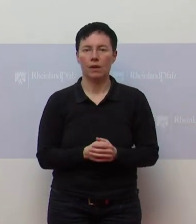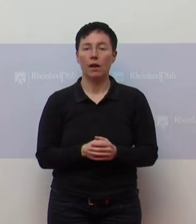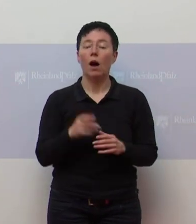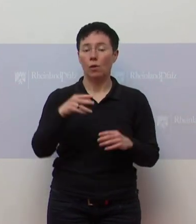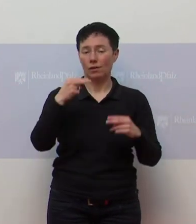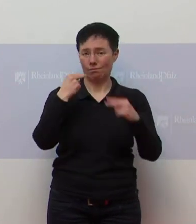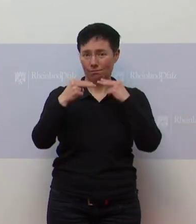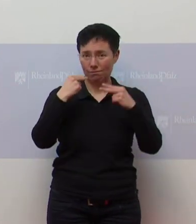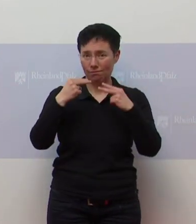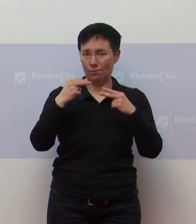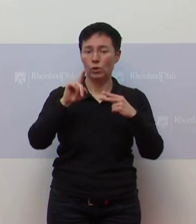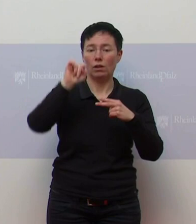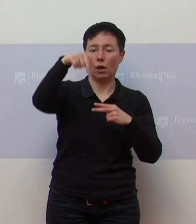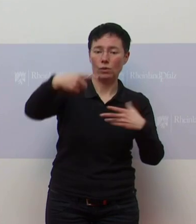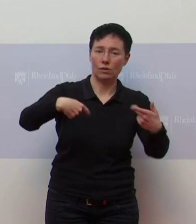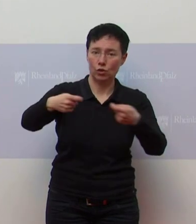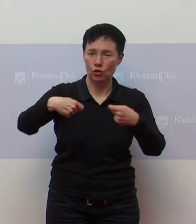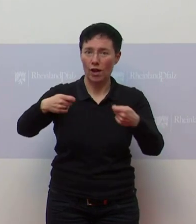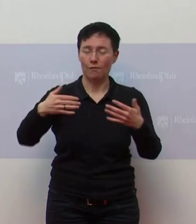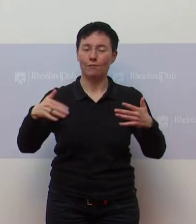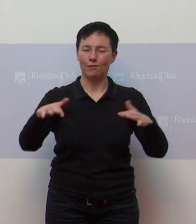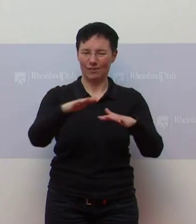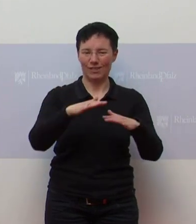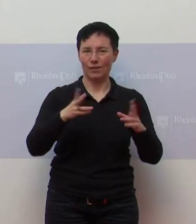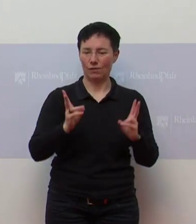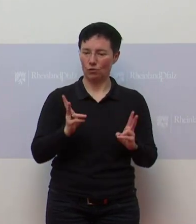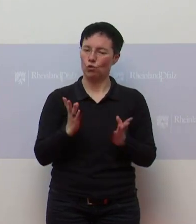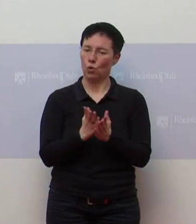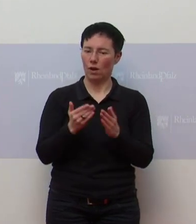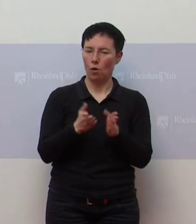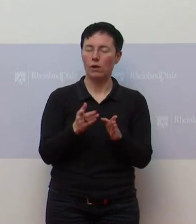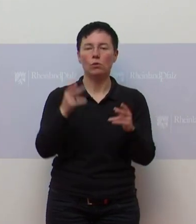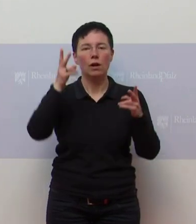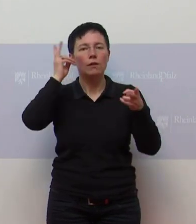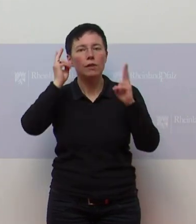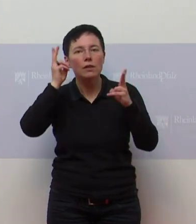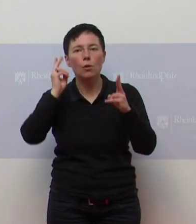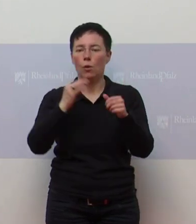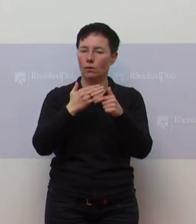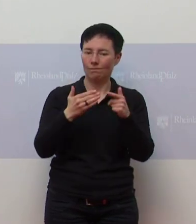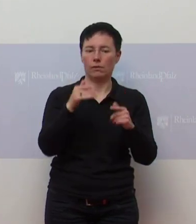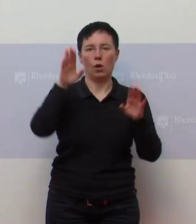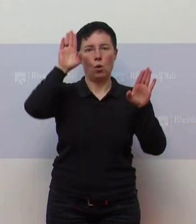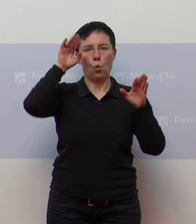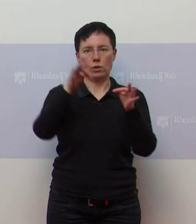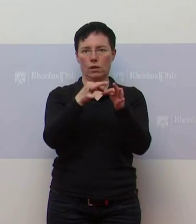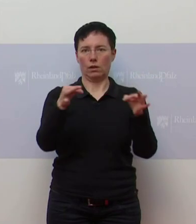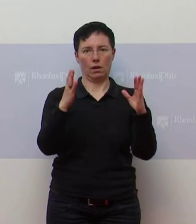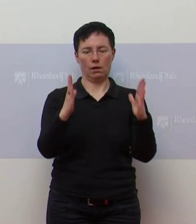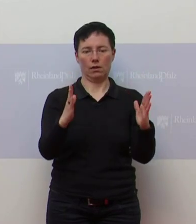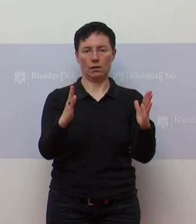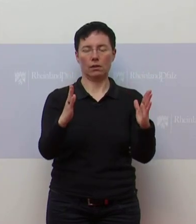im Moment aufhaben, dass eben an diesen Ostertagen Friseure, also alles, das an diesen Ostertagen